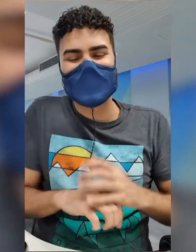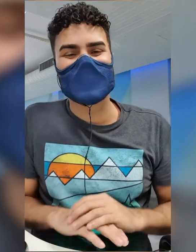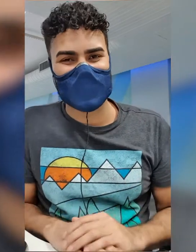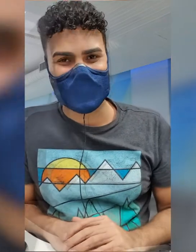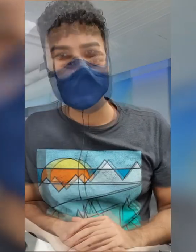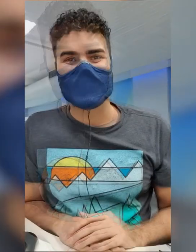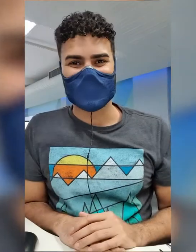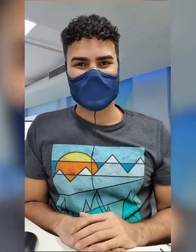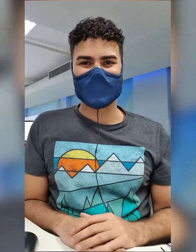ano.